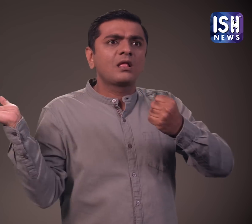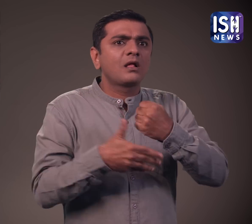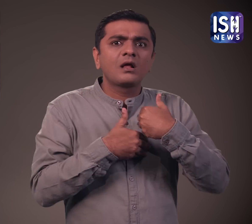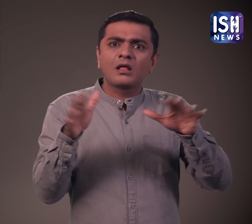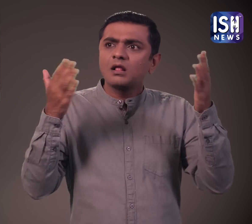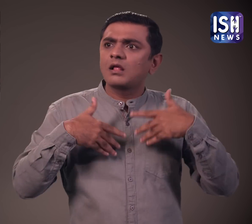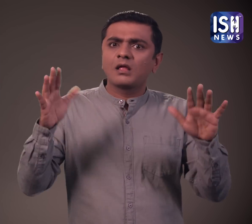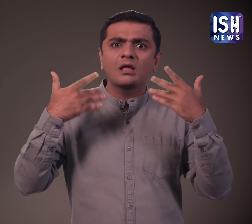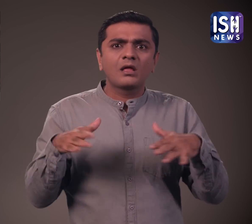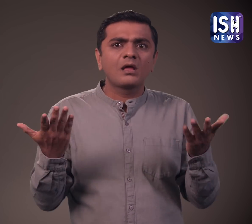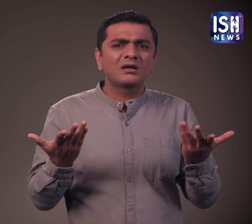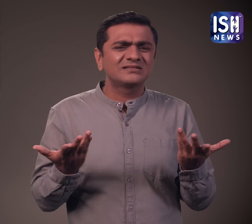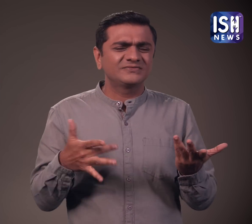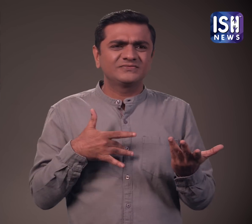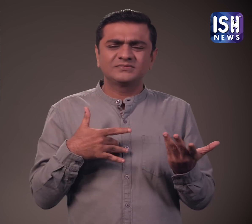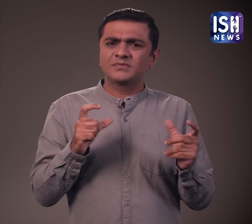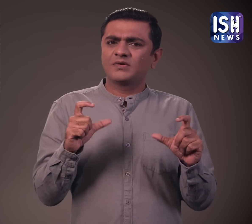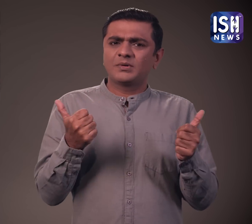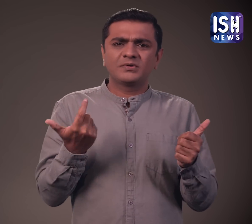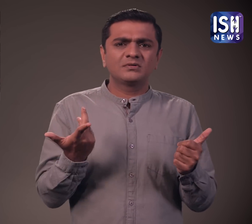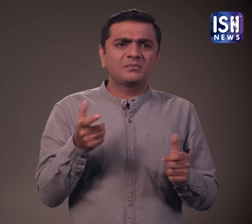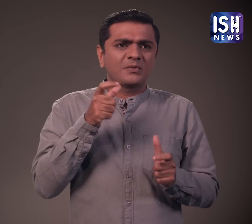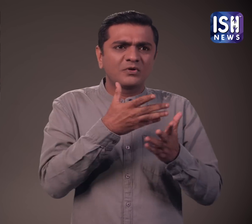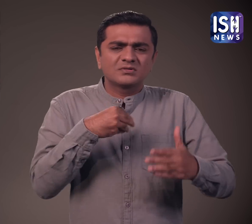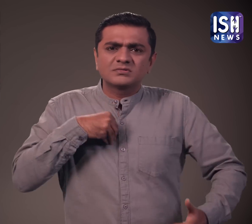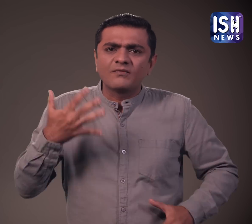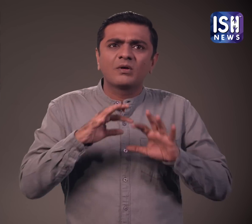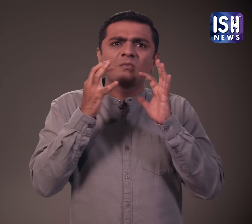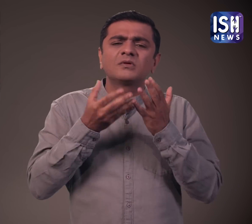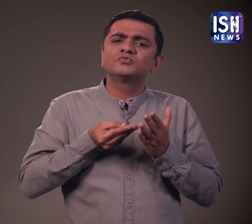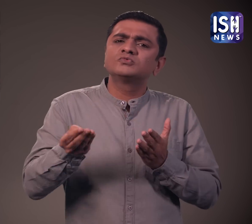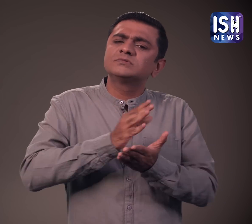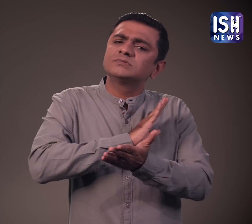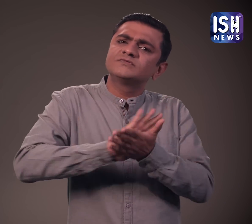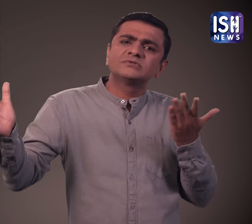रुक्षो को काटने से हमारा दुख भी बढ़ेगा और संसार का शीग्रही अन्थ हो जाएगा